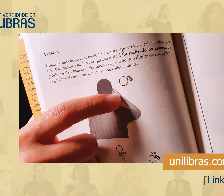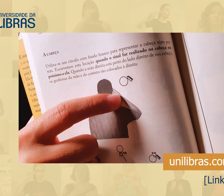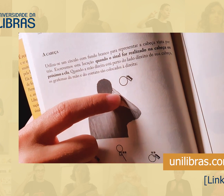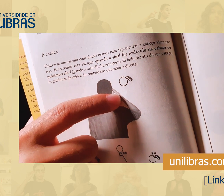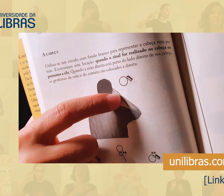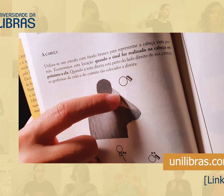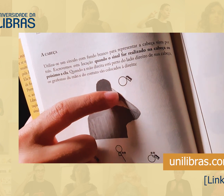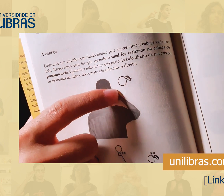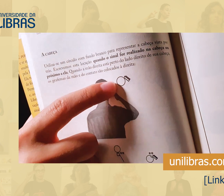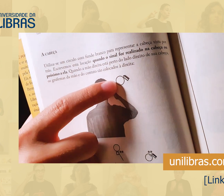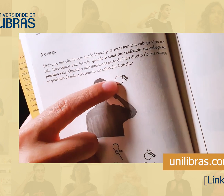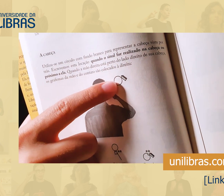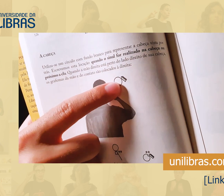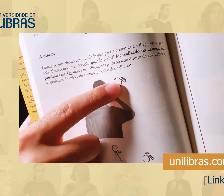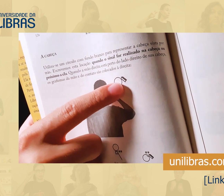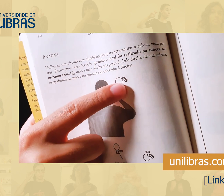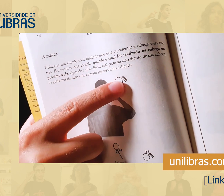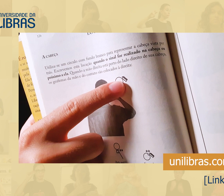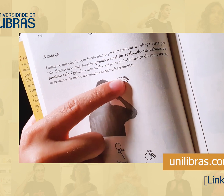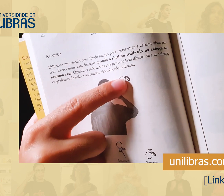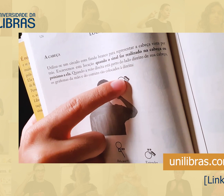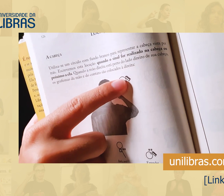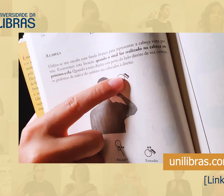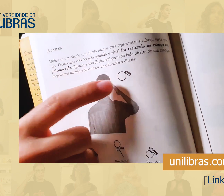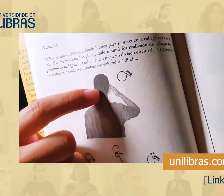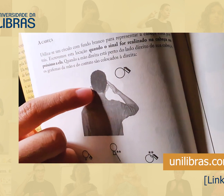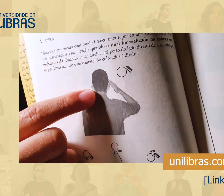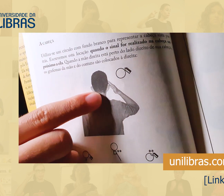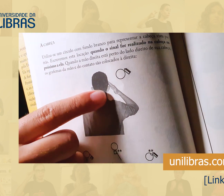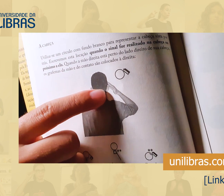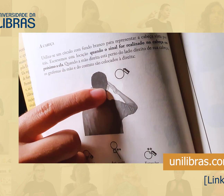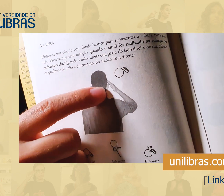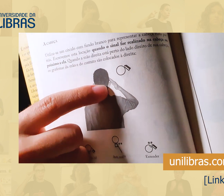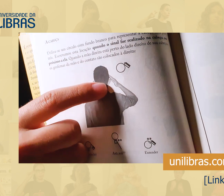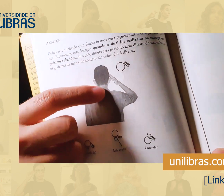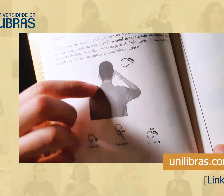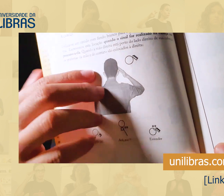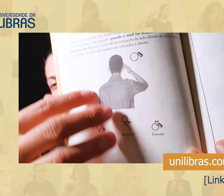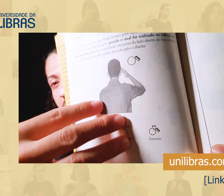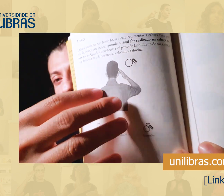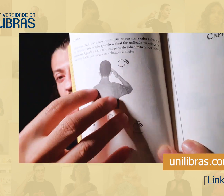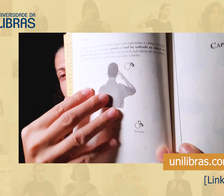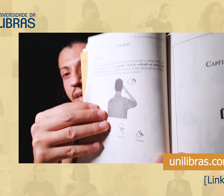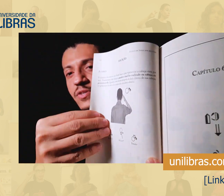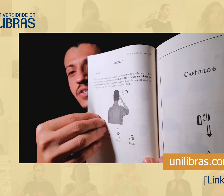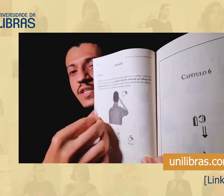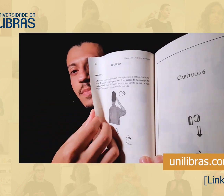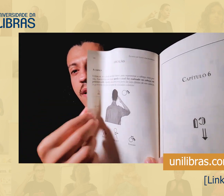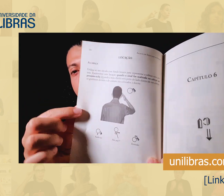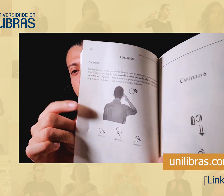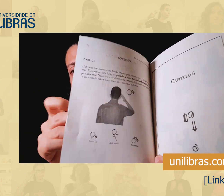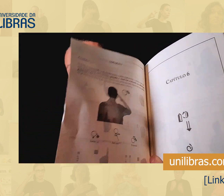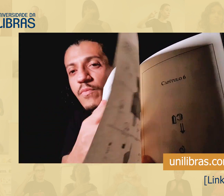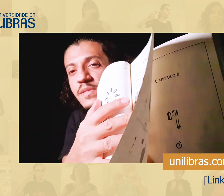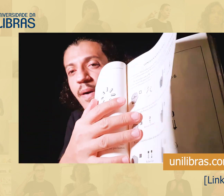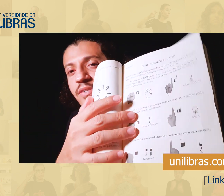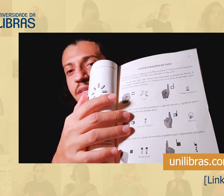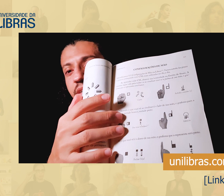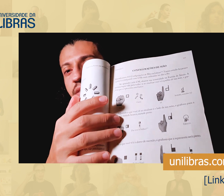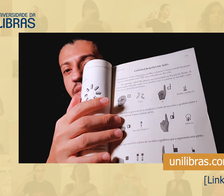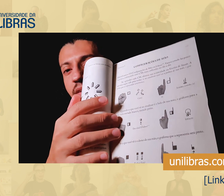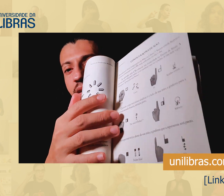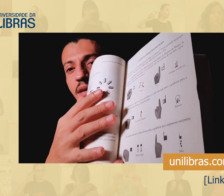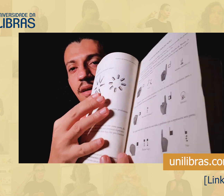a costa da mão aqui, a costa da mão, a parte branca representa a palma, que é justamente o que a Raquel já tinha explicado aqui, algumas